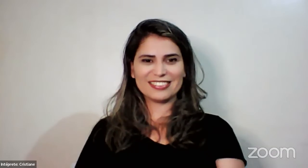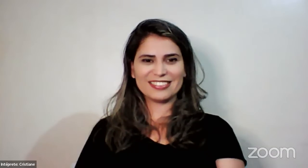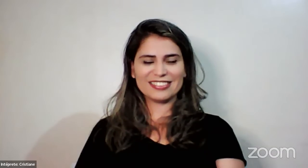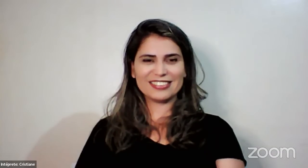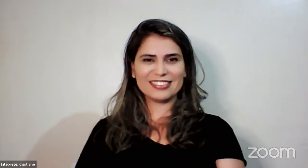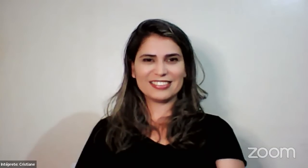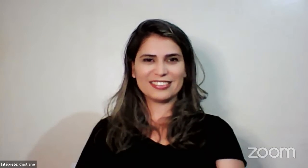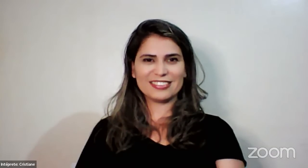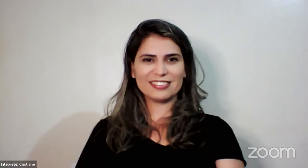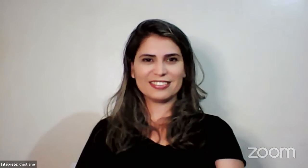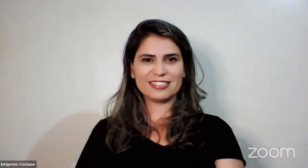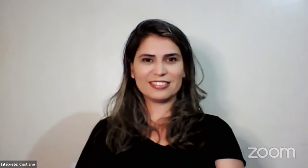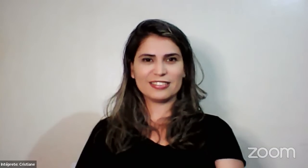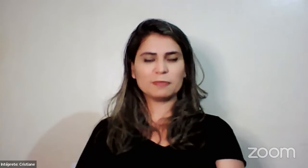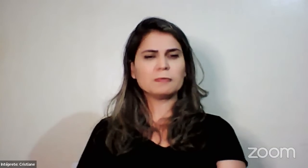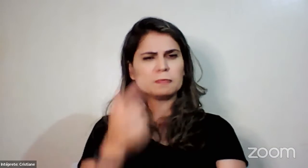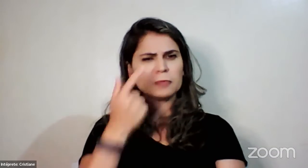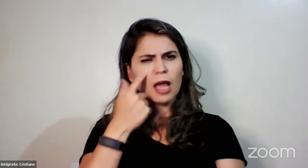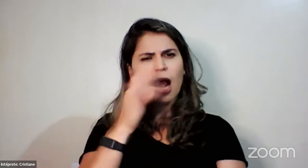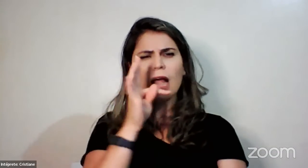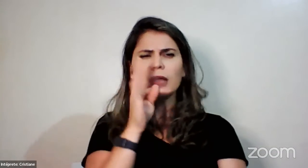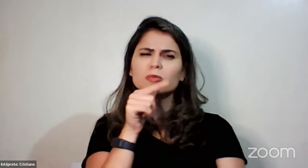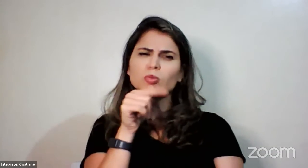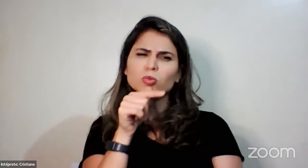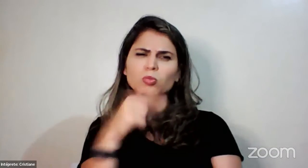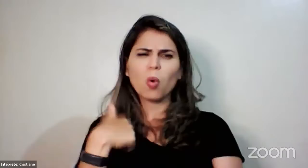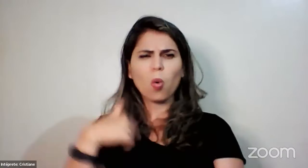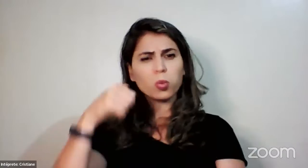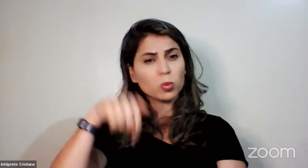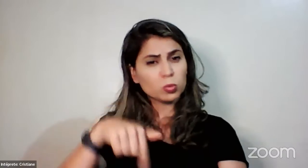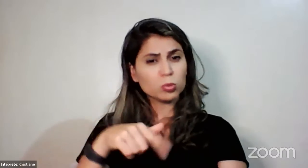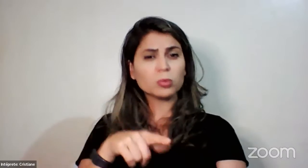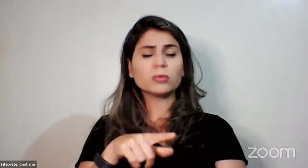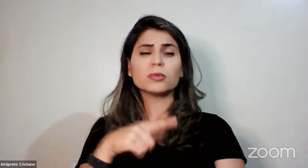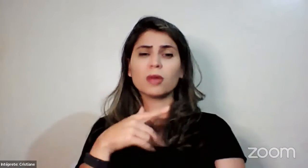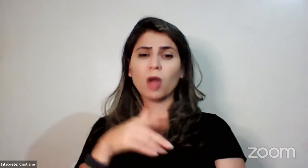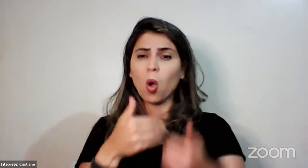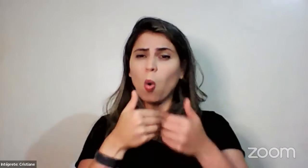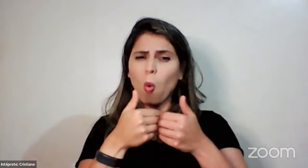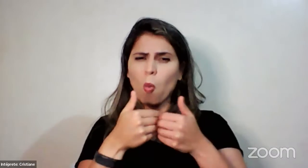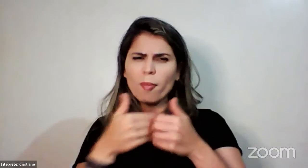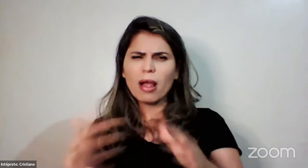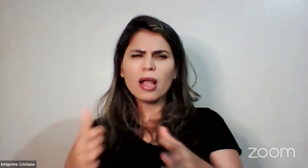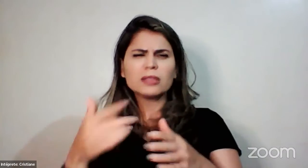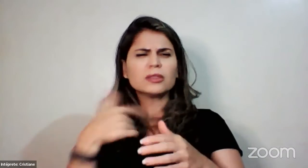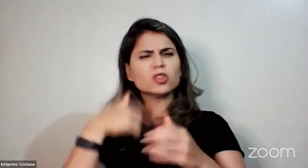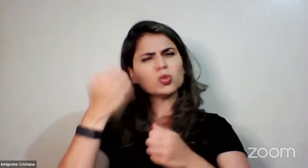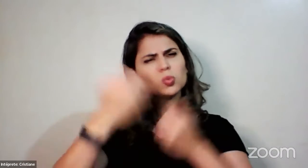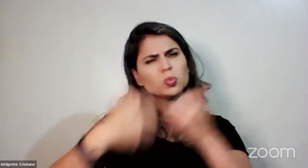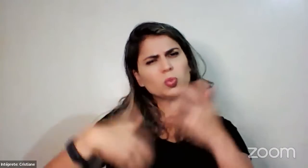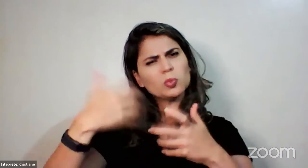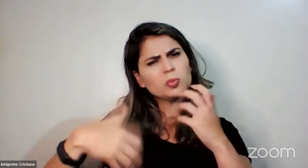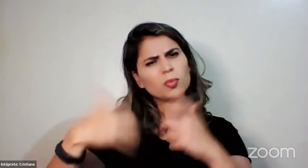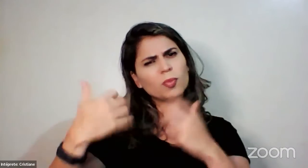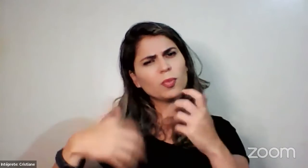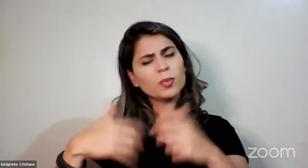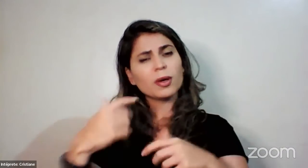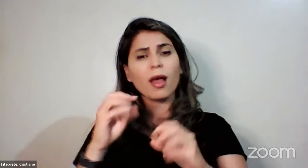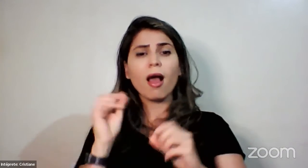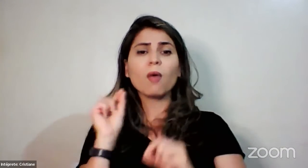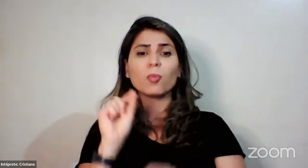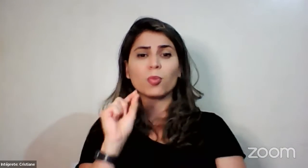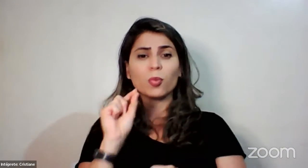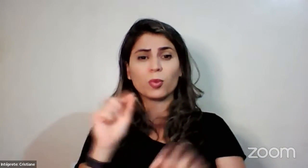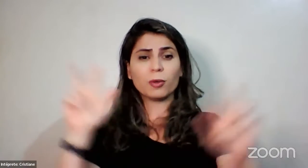o nosso projeto, o nosso início da nossa palestra, nós vamos falar sobre